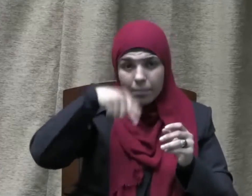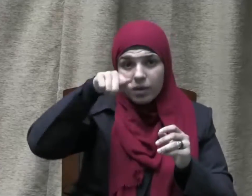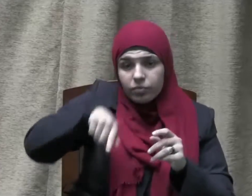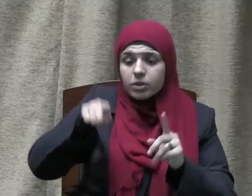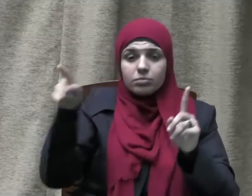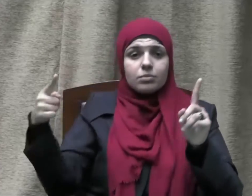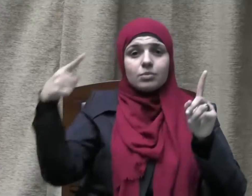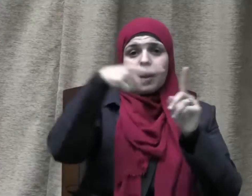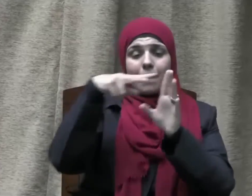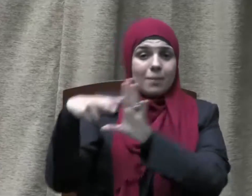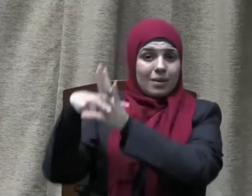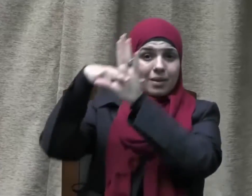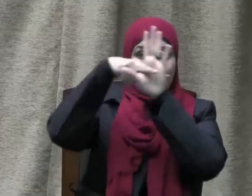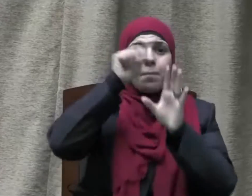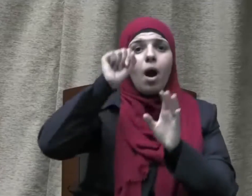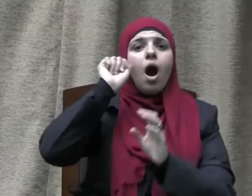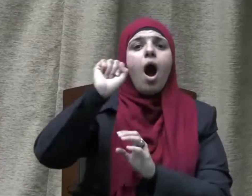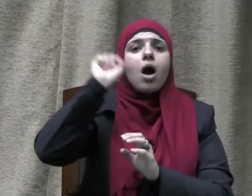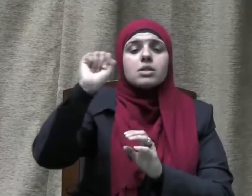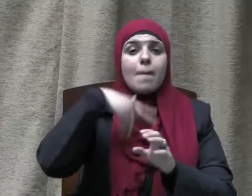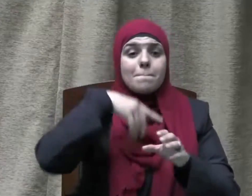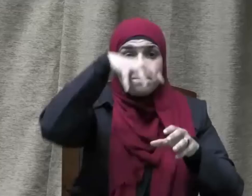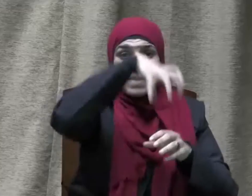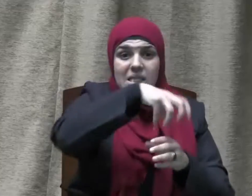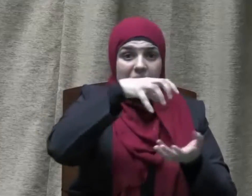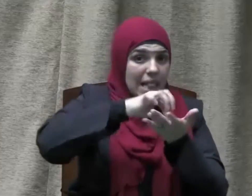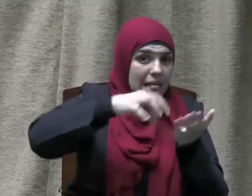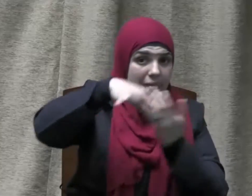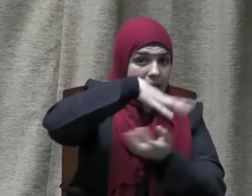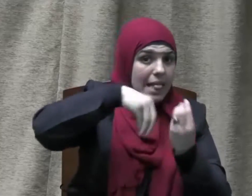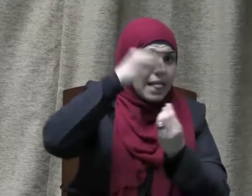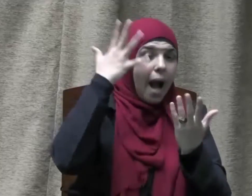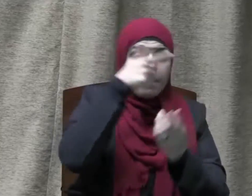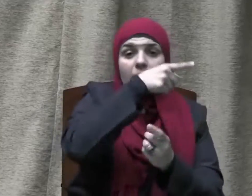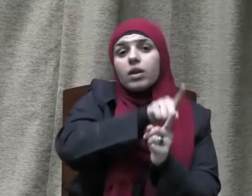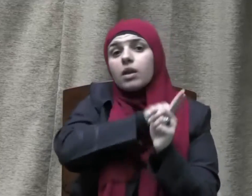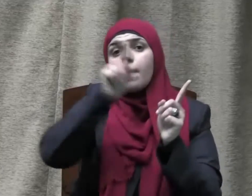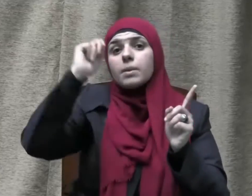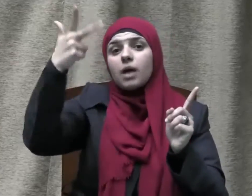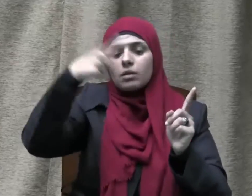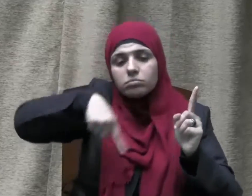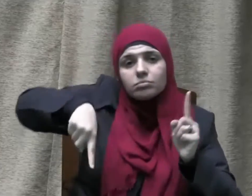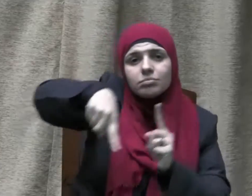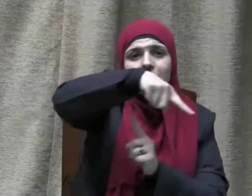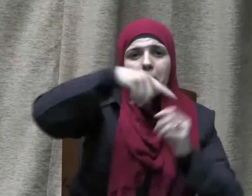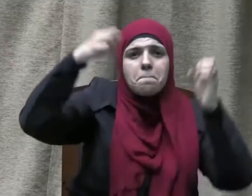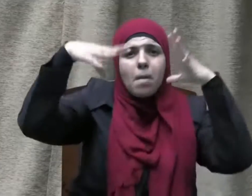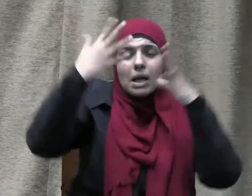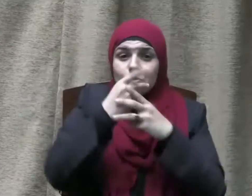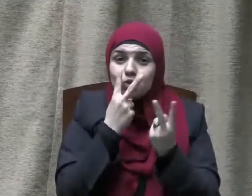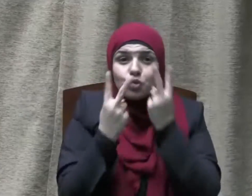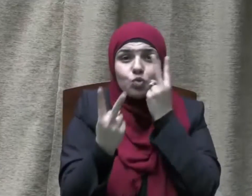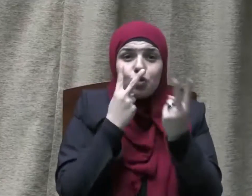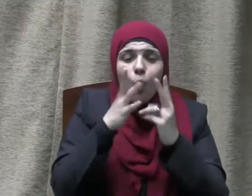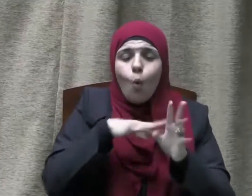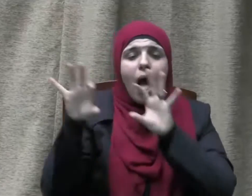الحرام إلى المسجد الأقصى الذي باركنا حوله لنريه من آياتنا